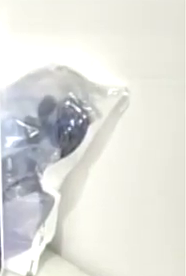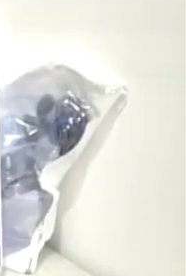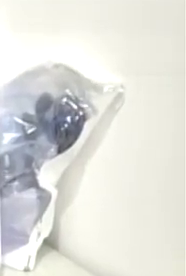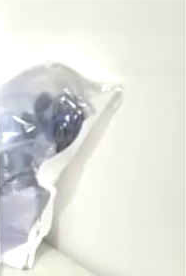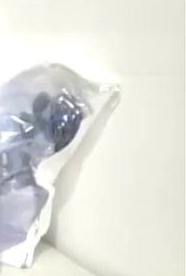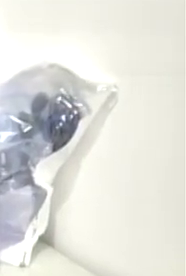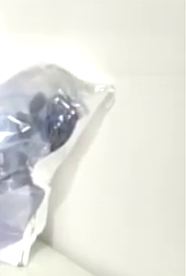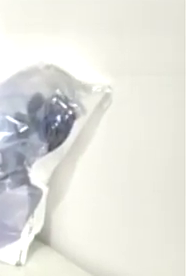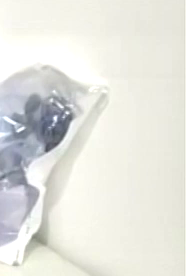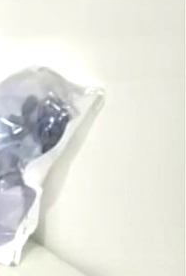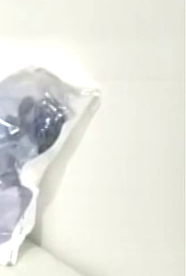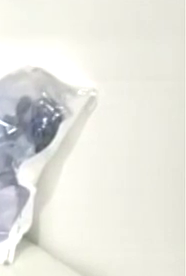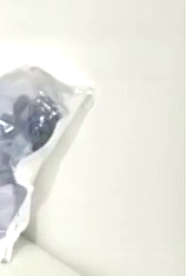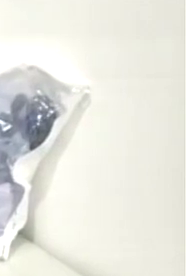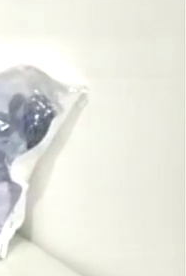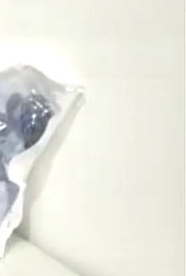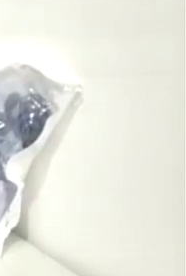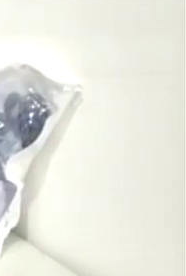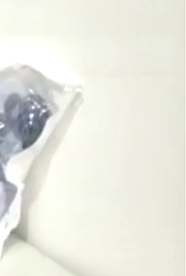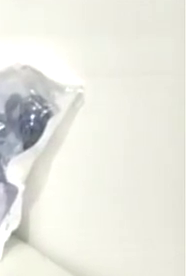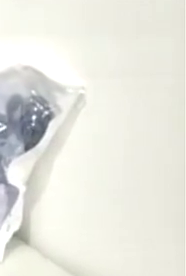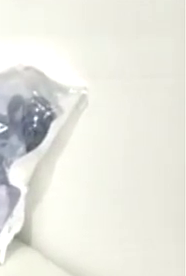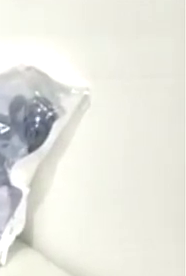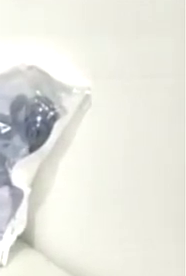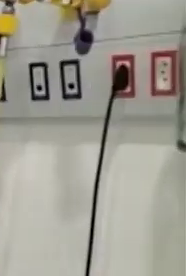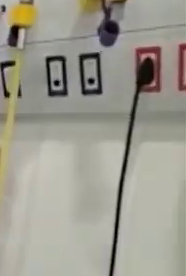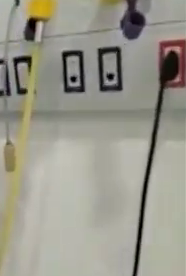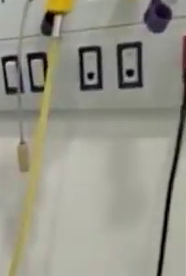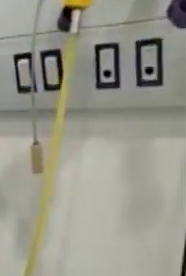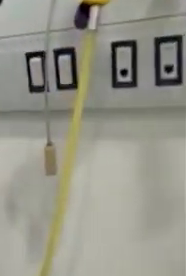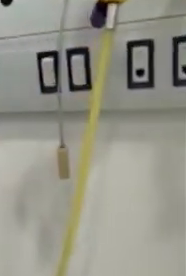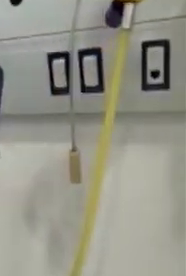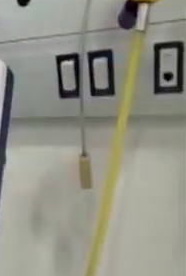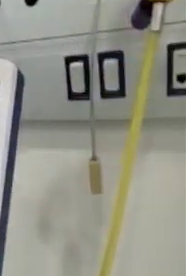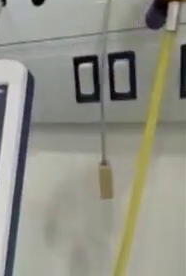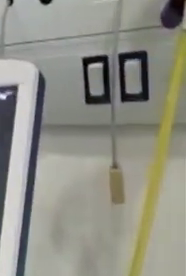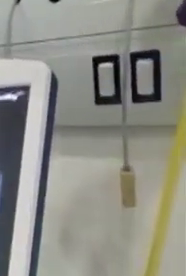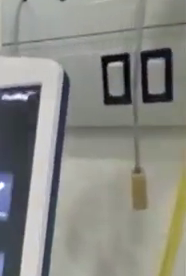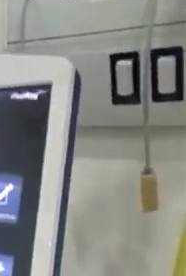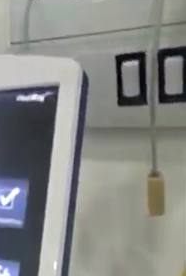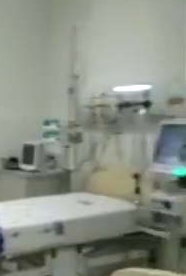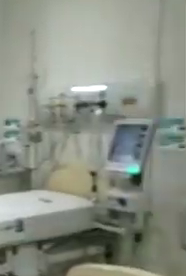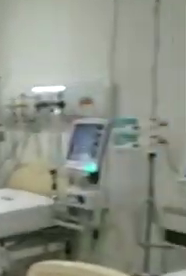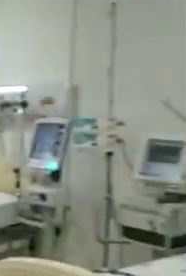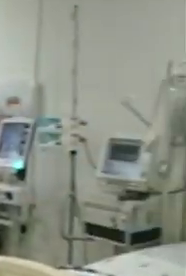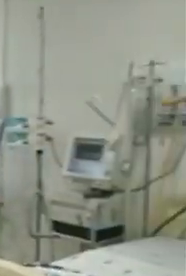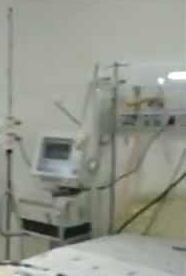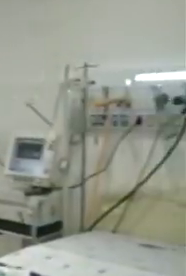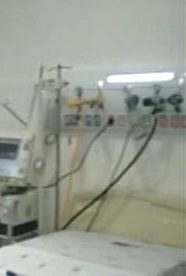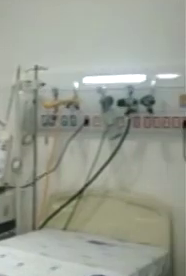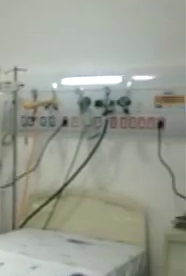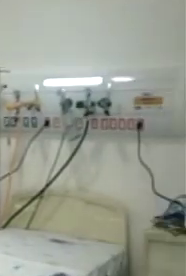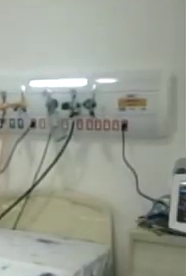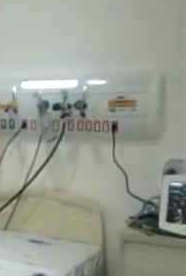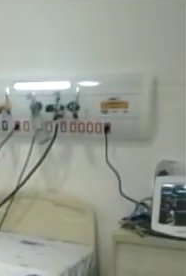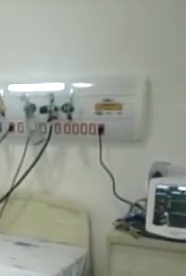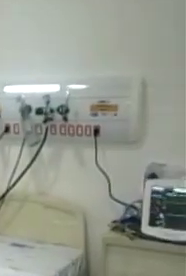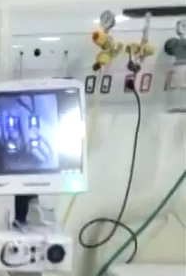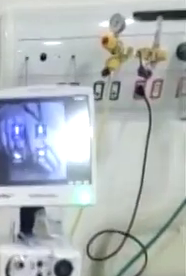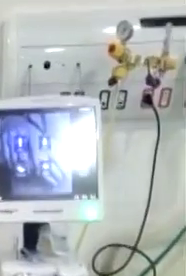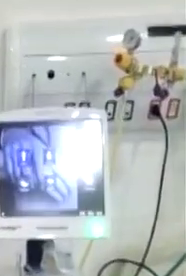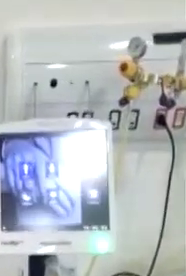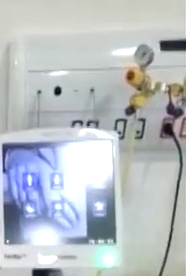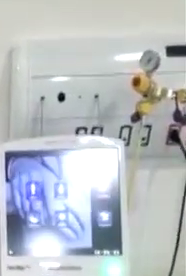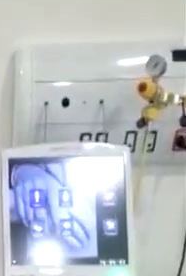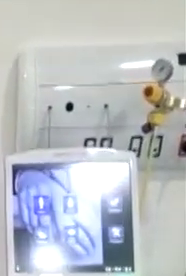o papel do sistema único de saúde Nós não hesitaremos, até porque a legislação assim permite e assim poderá ser